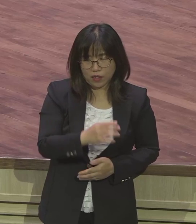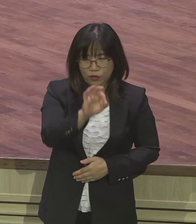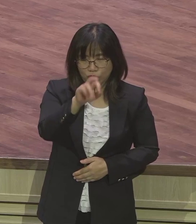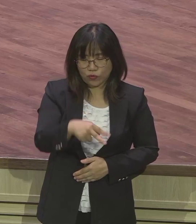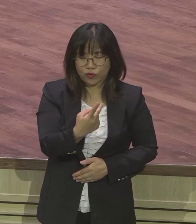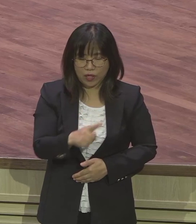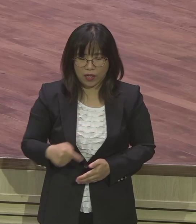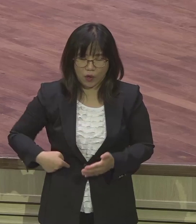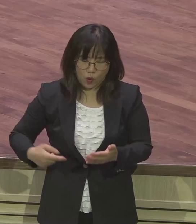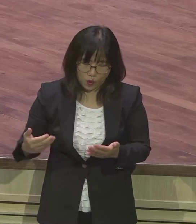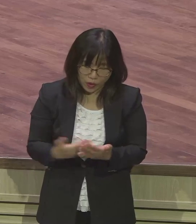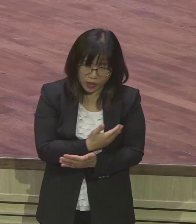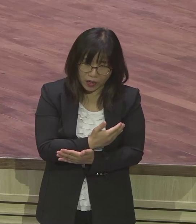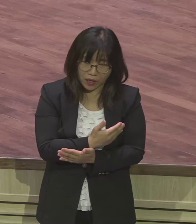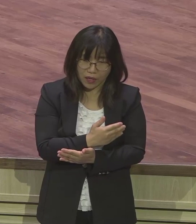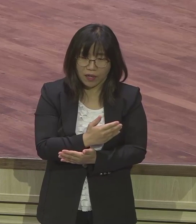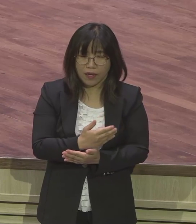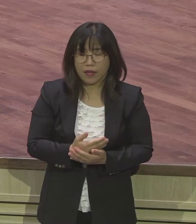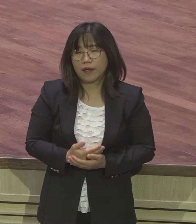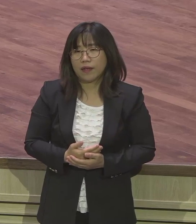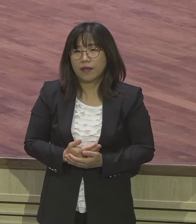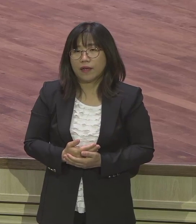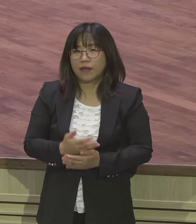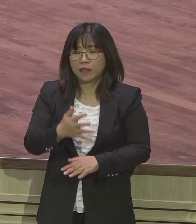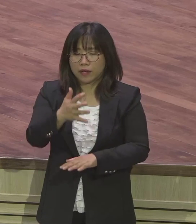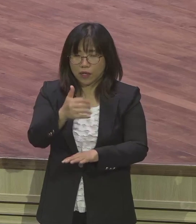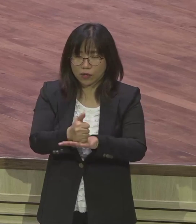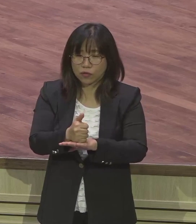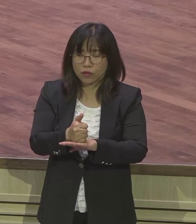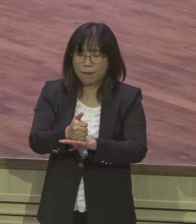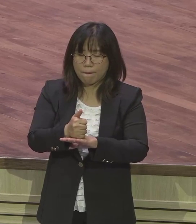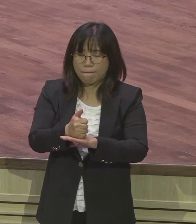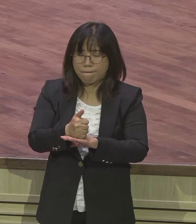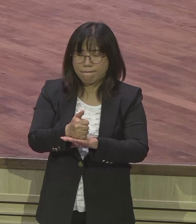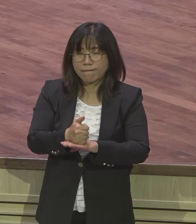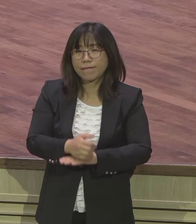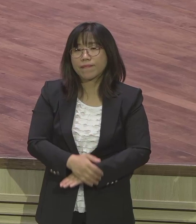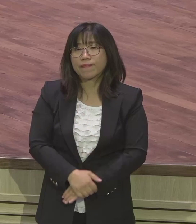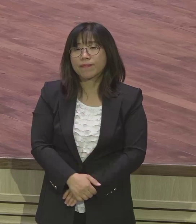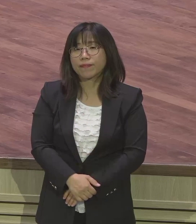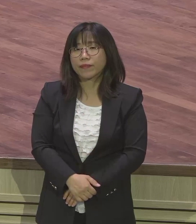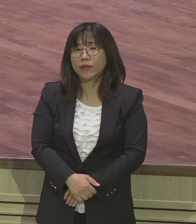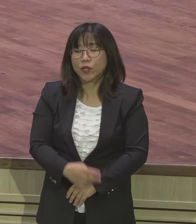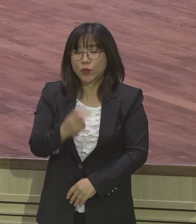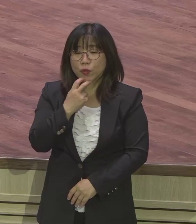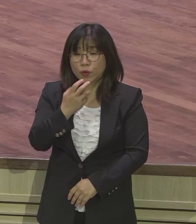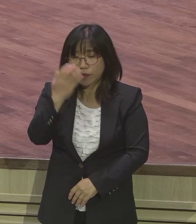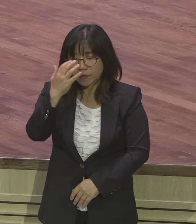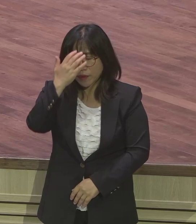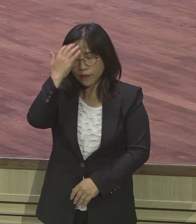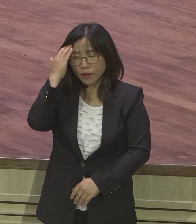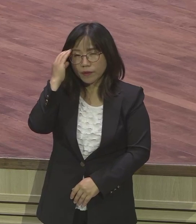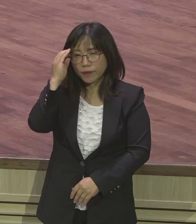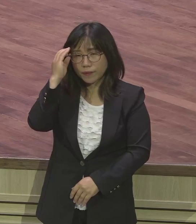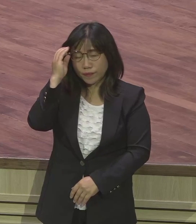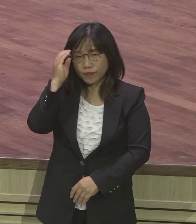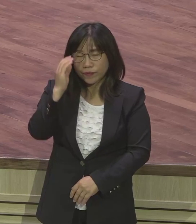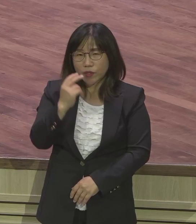얼마나 바뀌었느냐 흉년되어 가지고 애급에 요셉이 총리로 있는데 이 쌀쌀을 갔을 때 어떻게 합니까